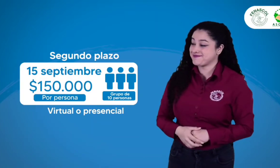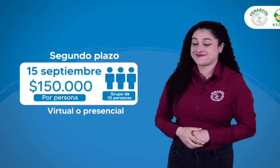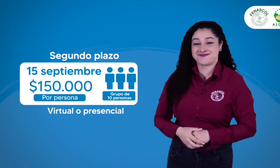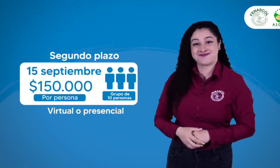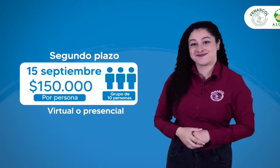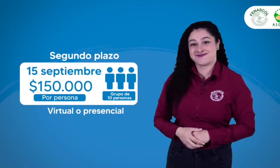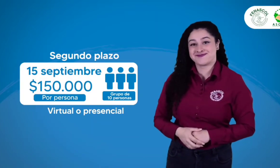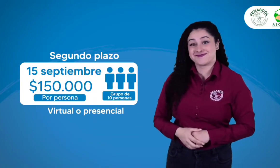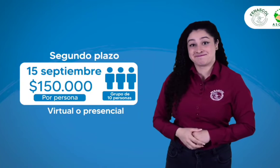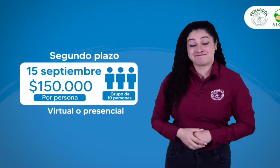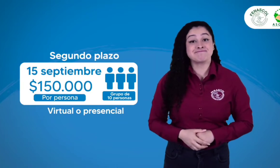Como lo puedes ver.